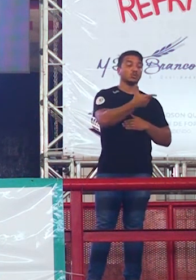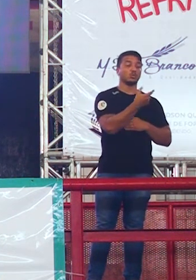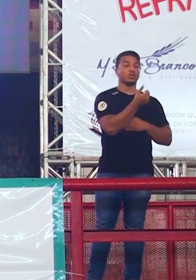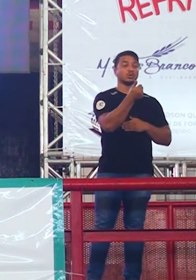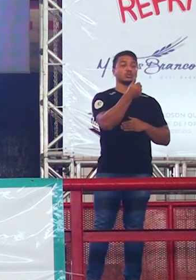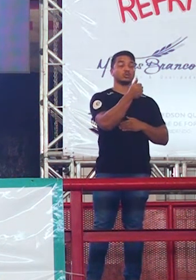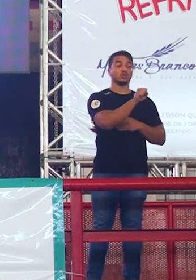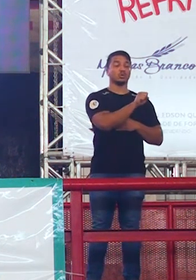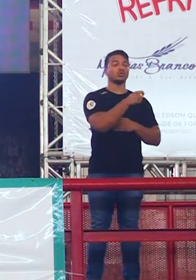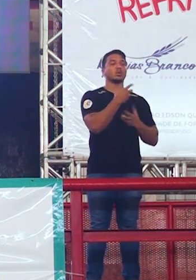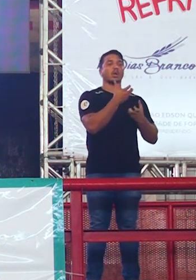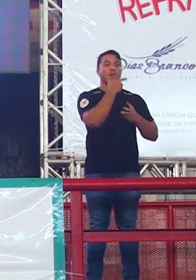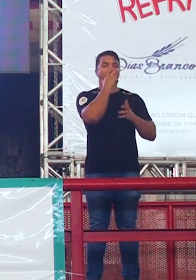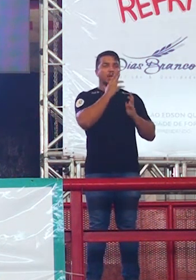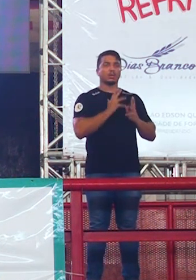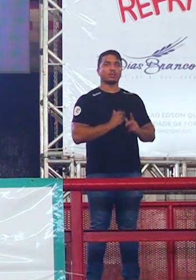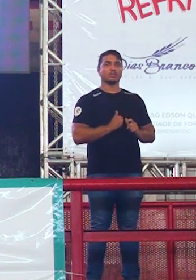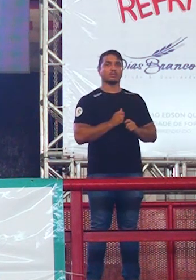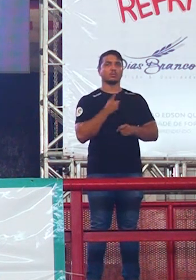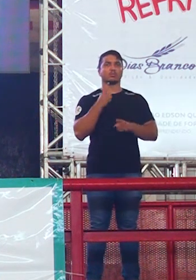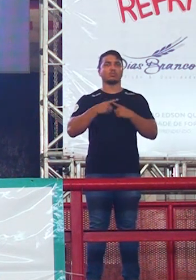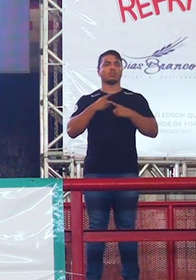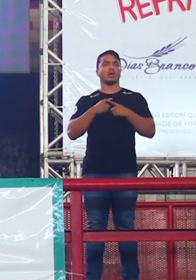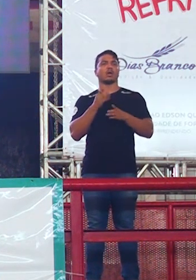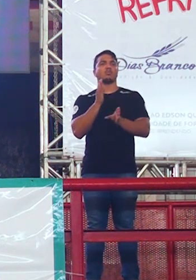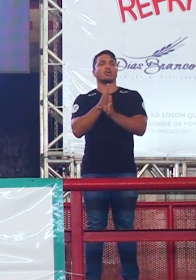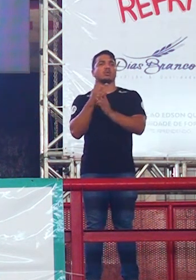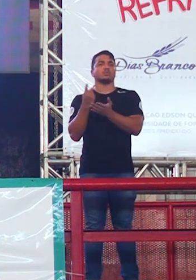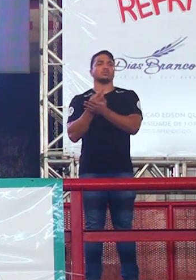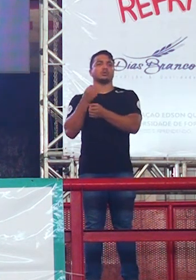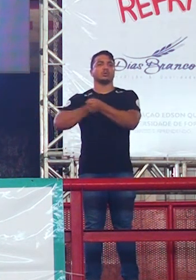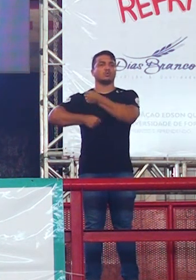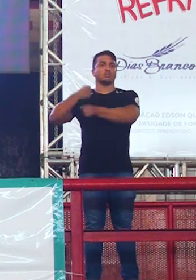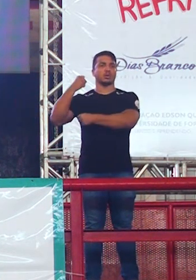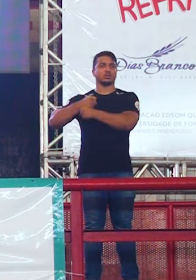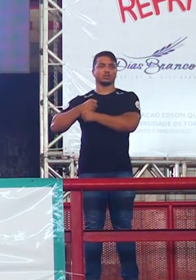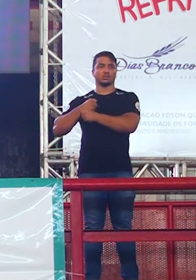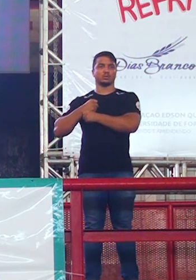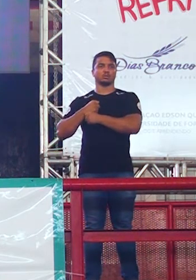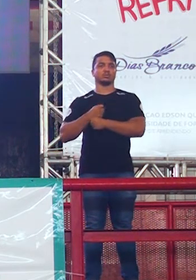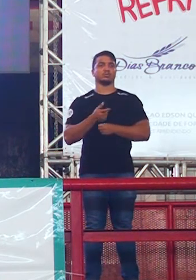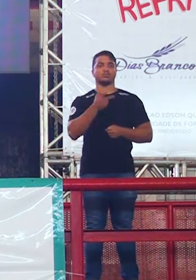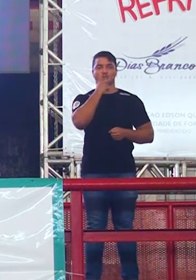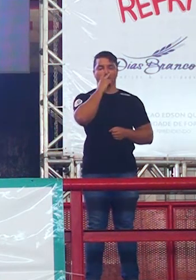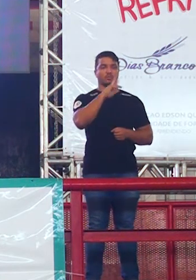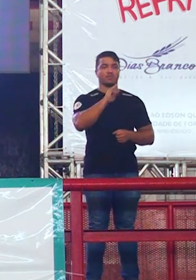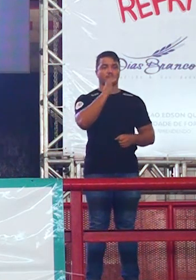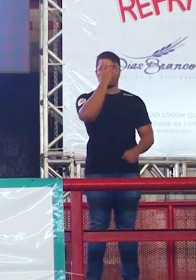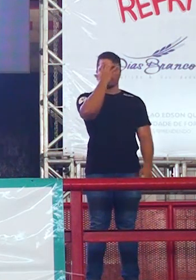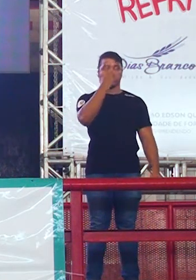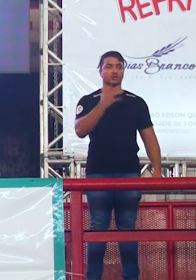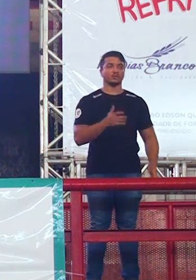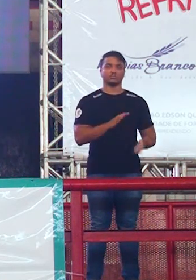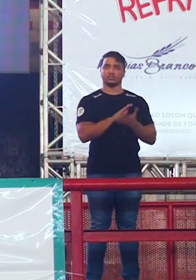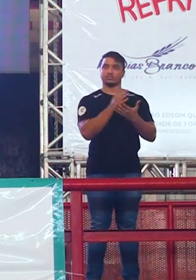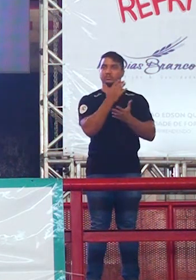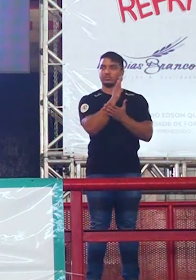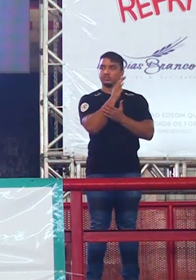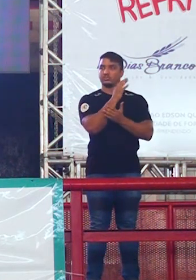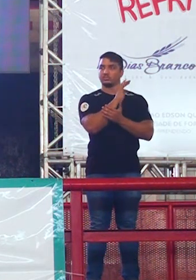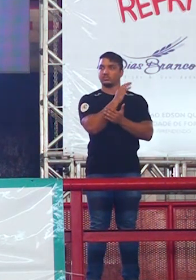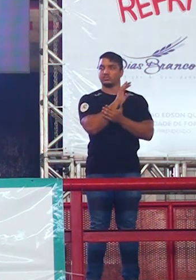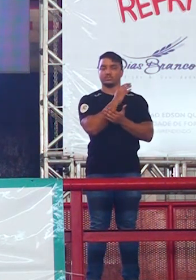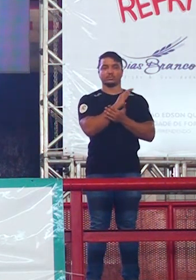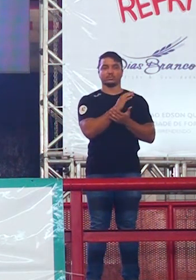querer se limpar do que fizeram ano passado. Este ano vai ser a edição mais fácil. Tenham fé disso aí, galera.